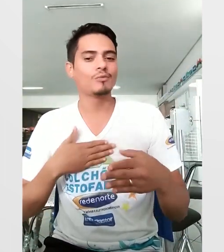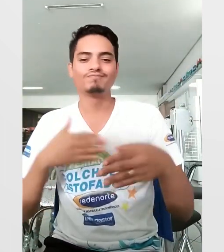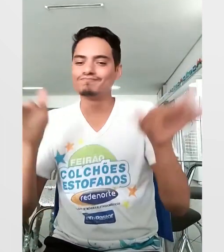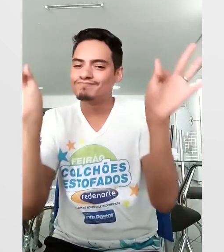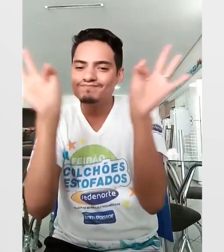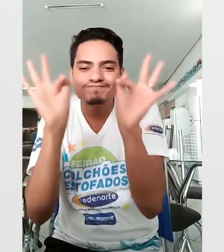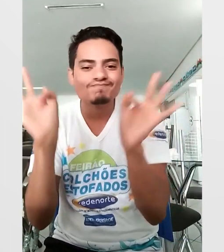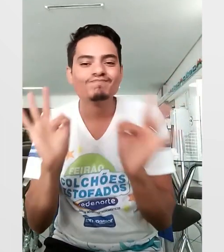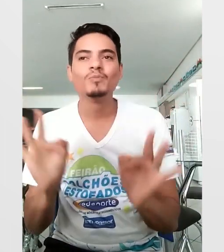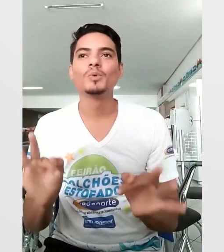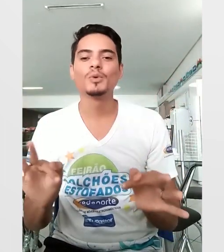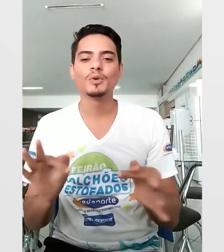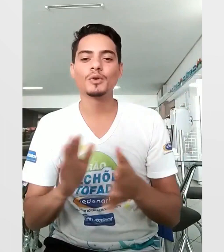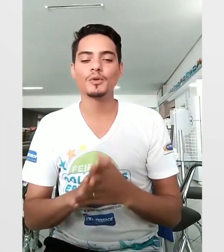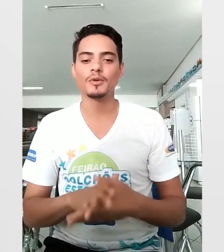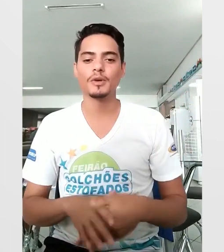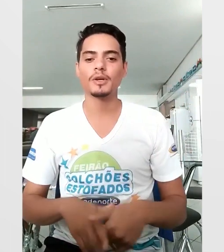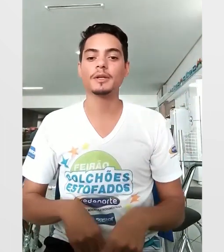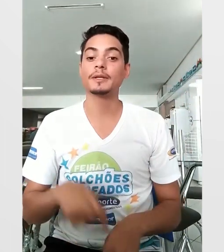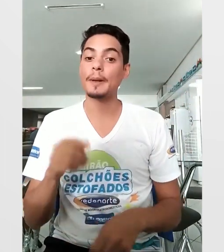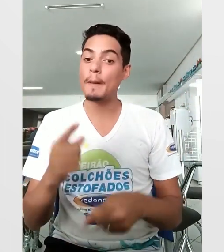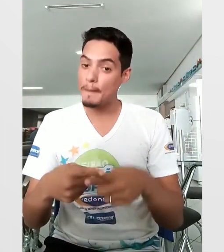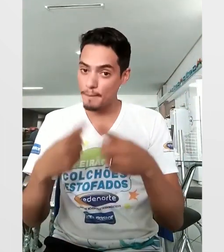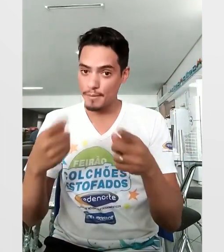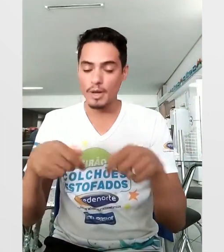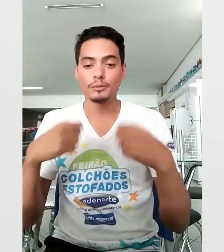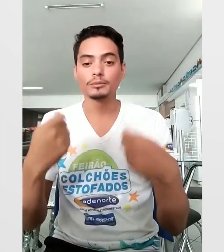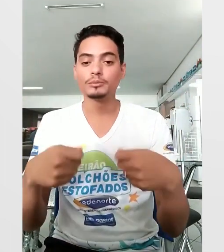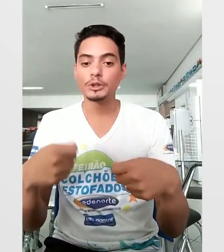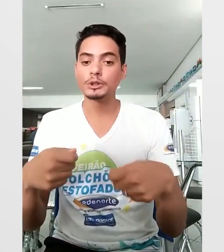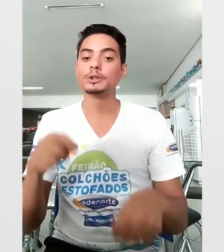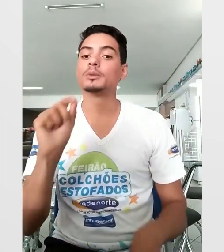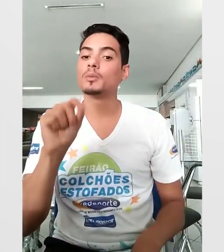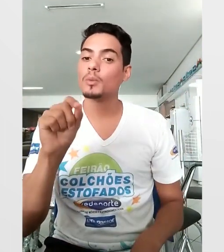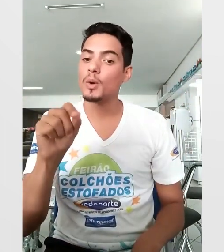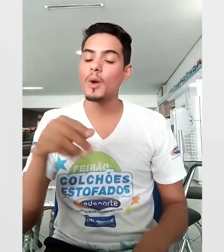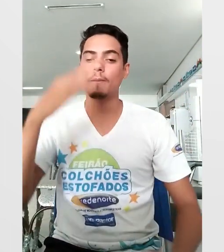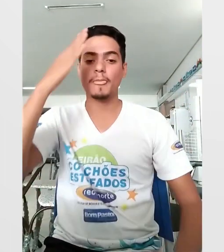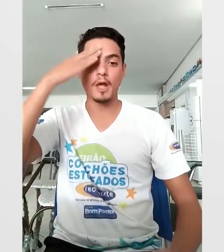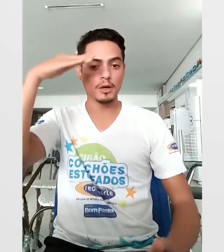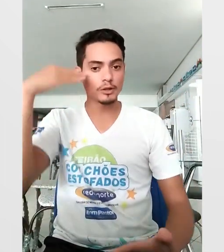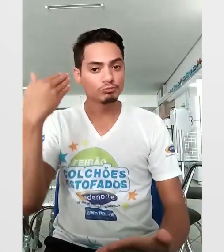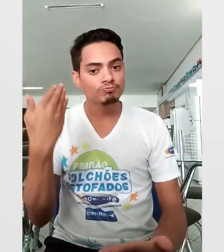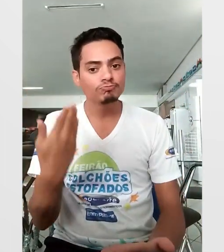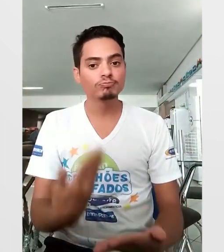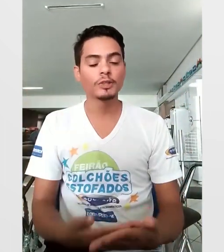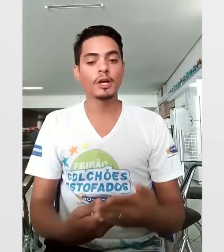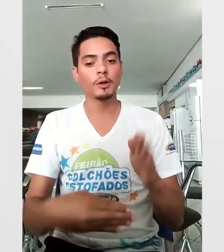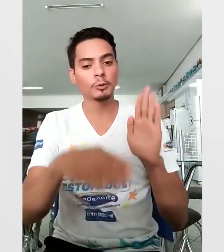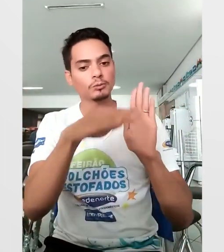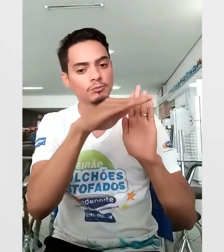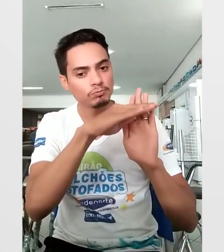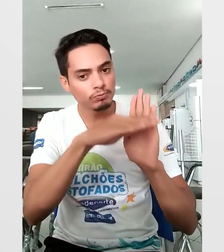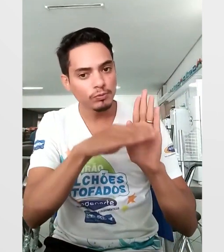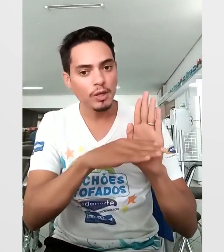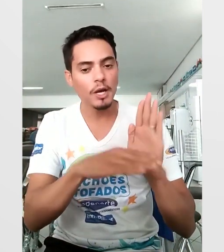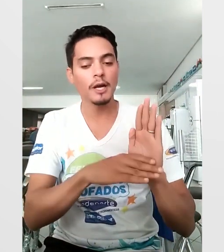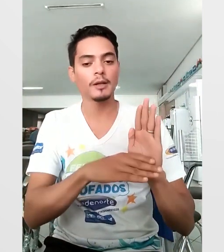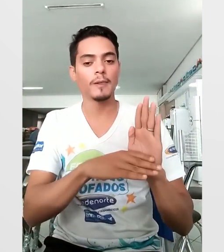me sentindo muito feliz com isso. Então eu quero dizer a você que acredite no método fluente em Libras e que também